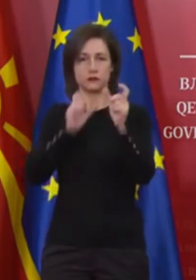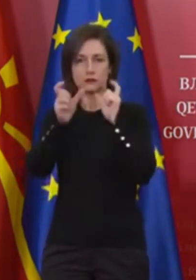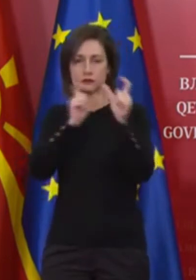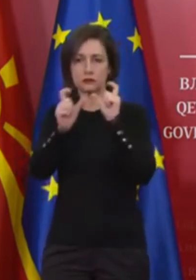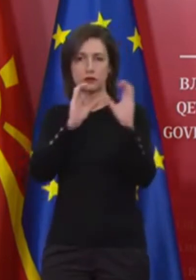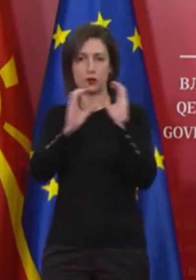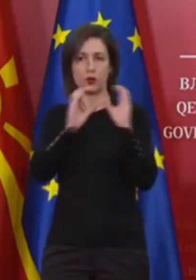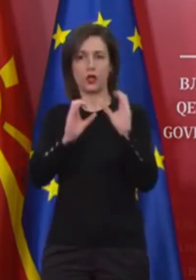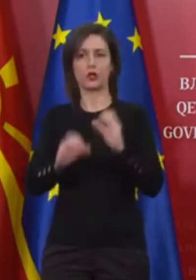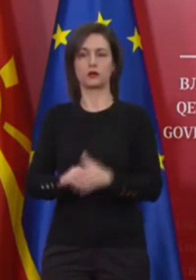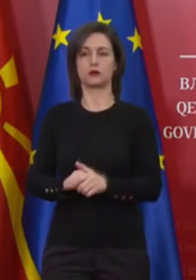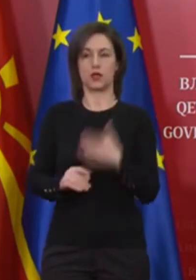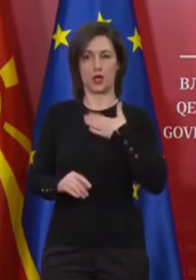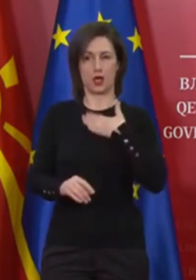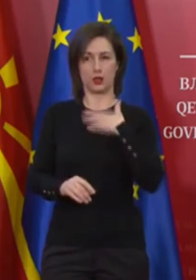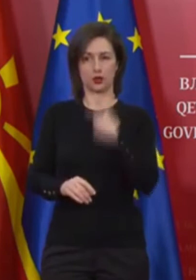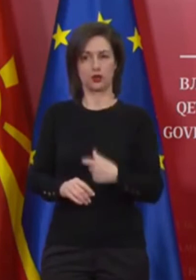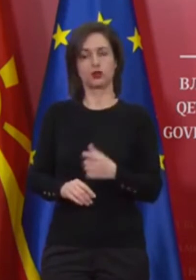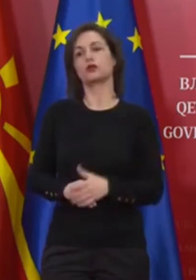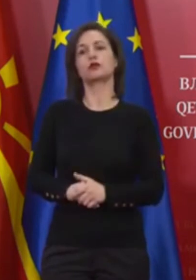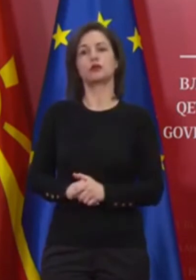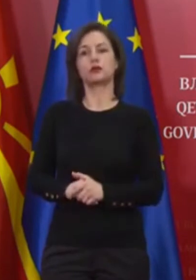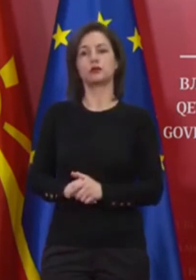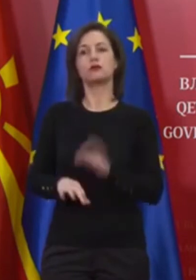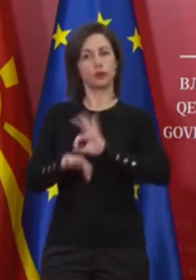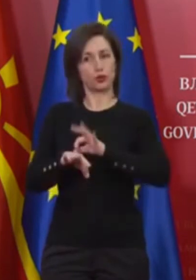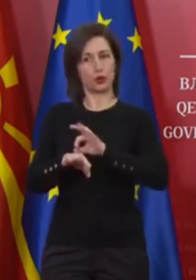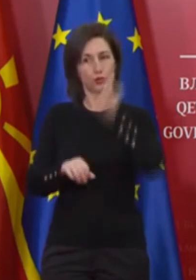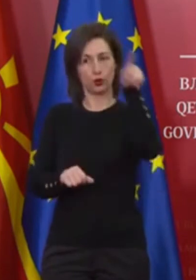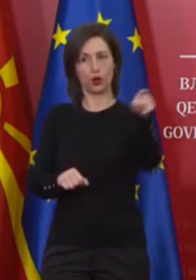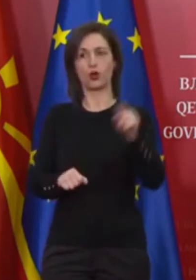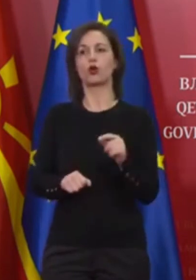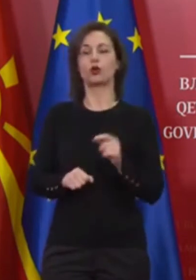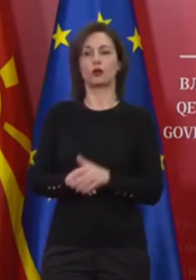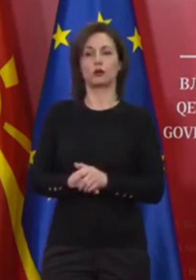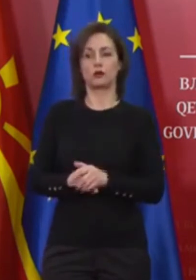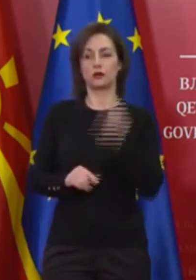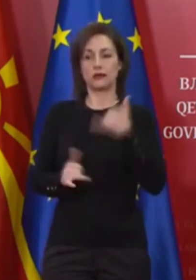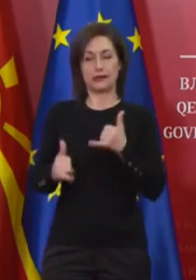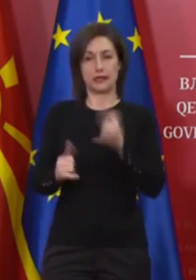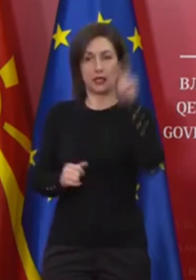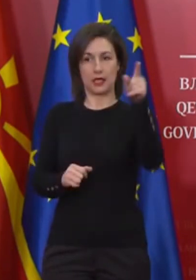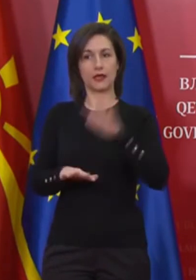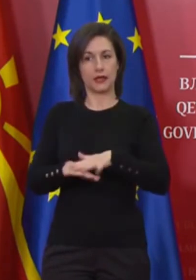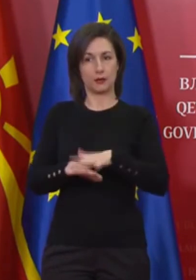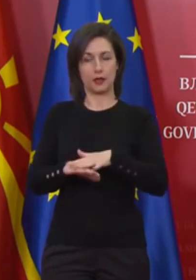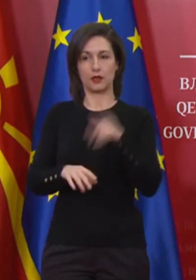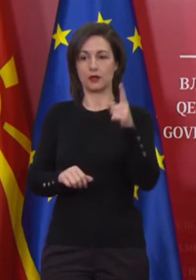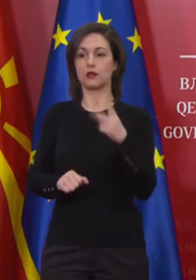нашиот инфектолог, професорот од инфективна клиника, која што е сега таму и ќе координира